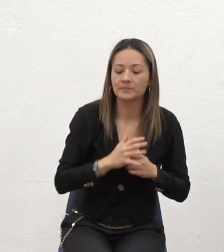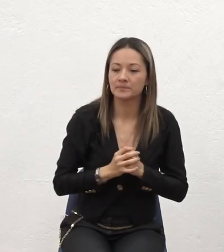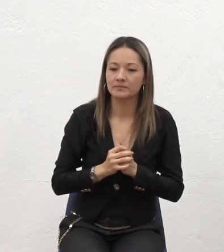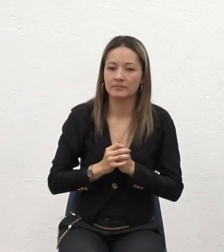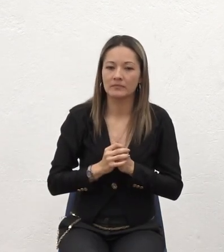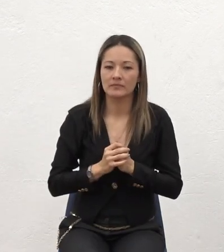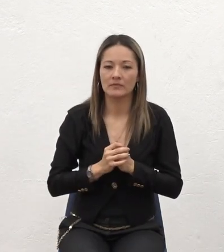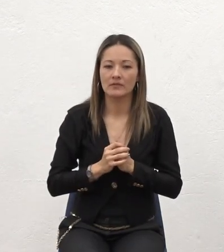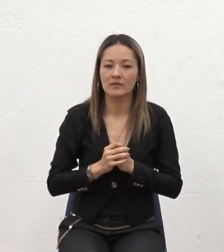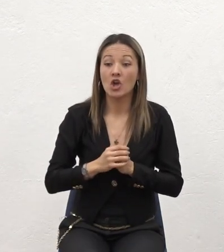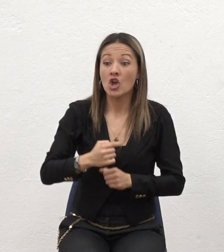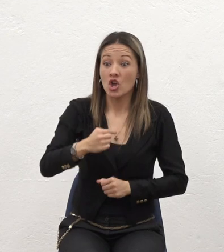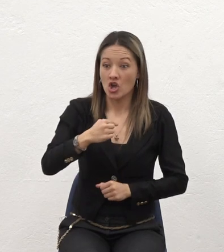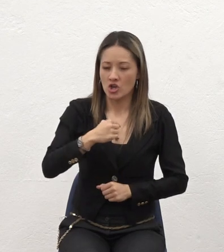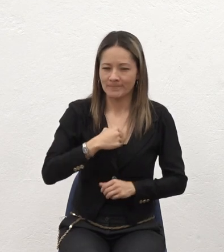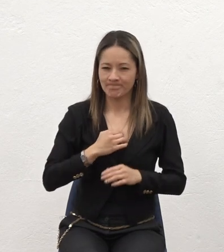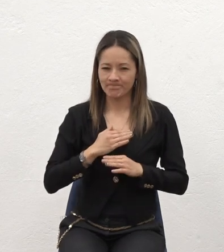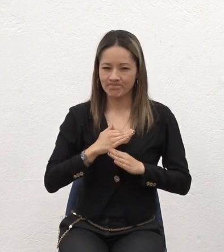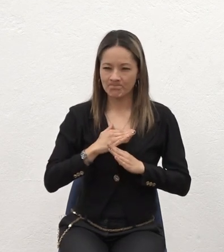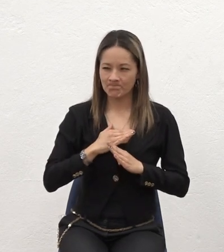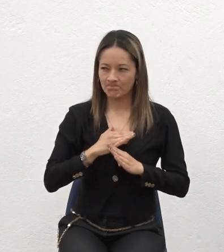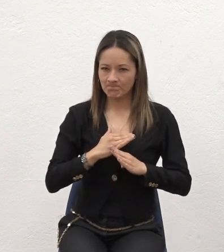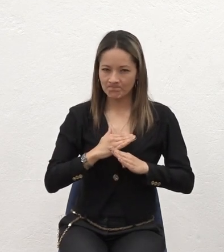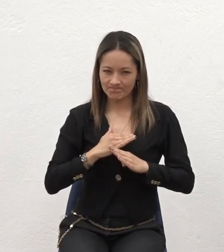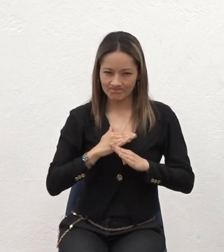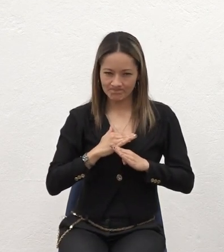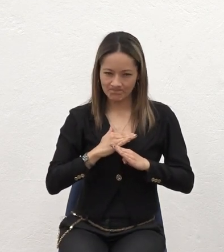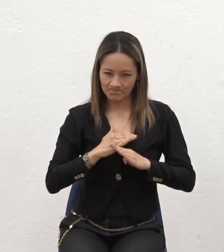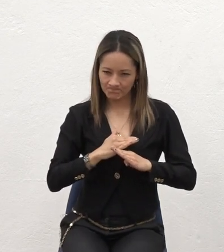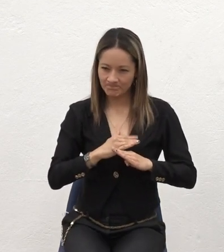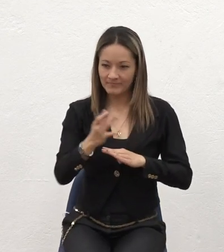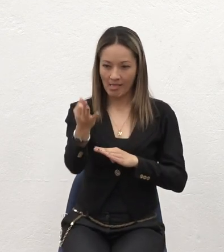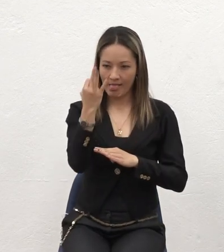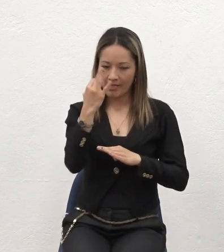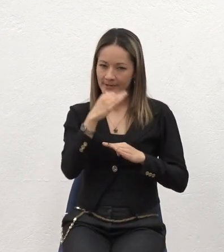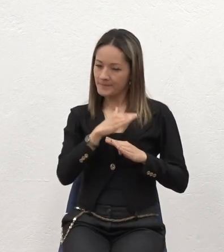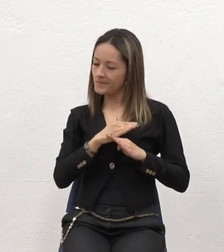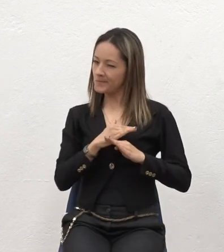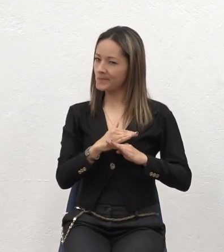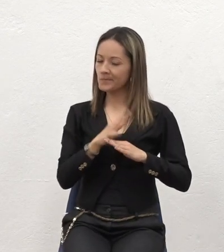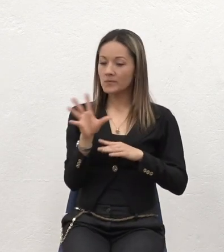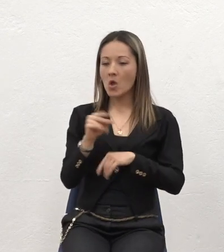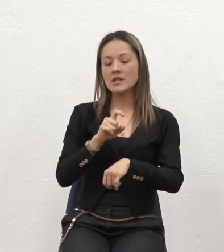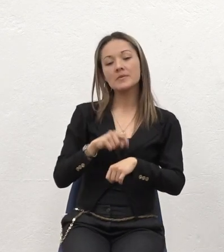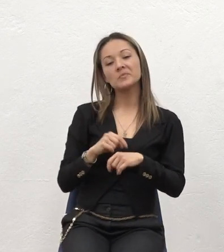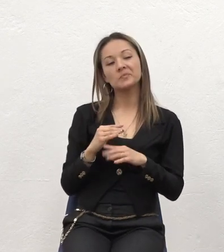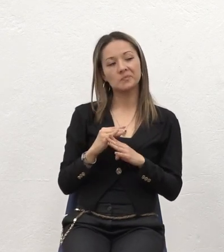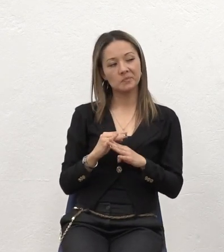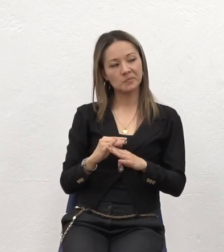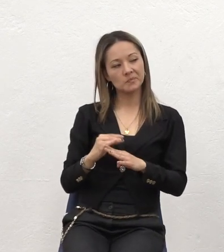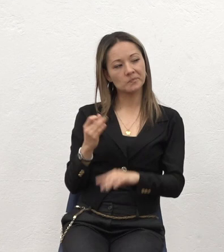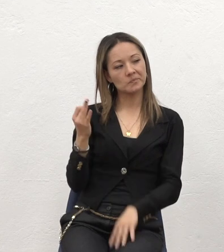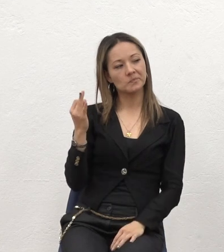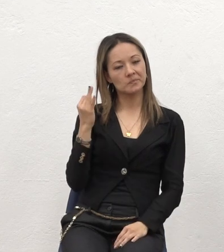Yo Resístame Y resistame Y resistame Todo el tiempo A escuchar Esa palabra